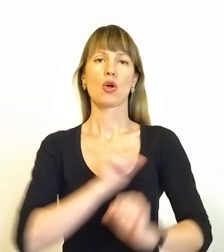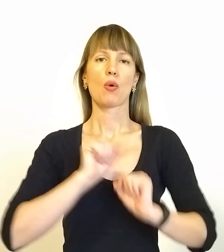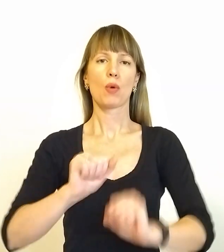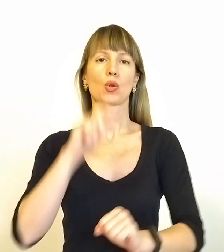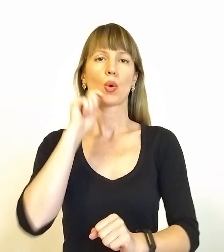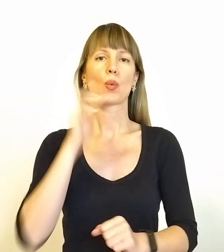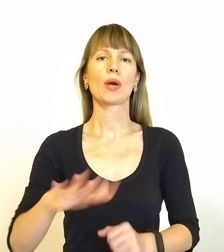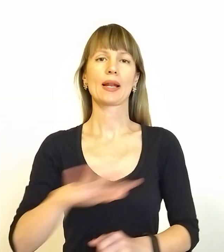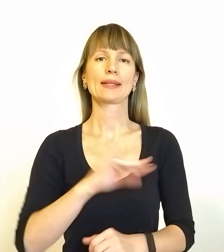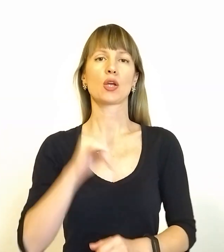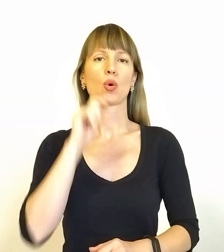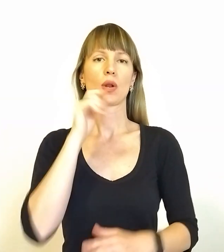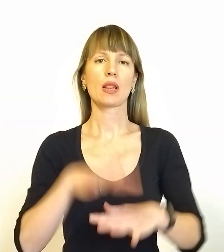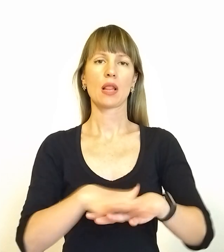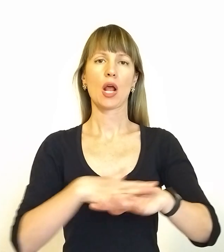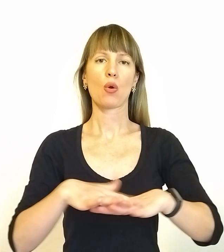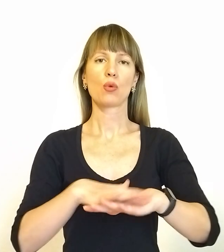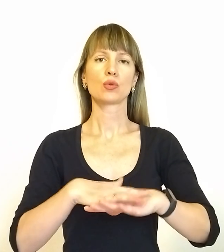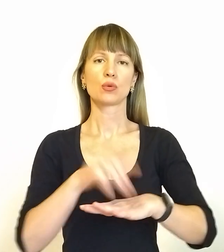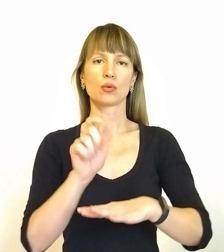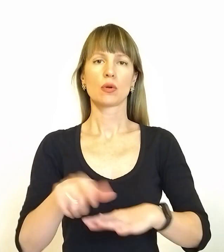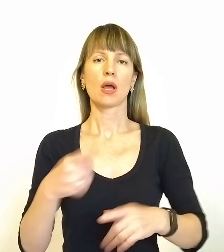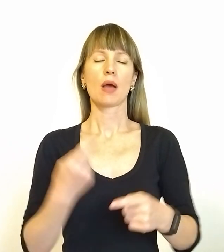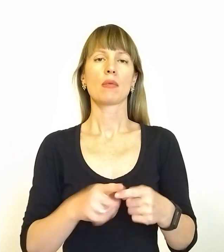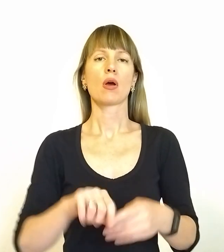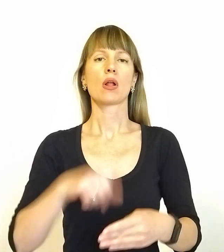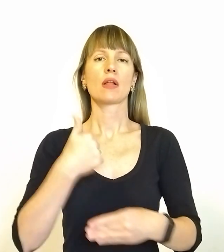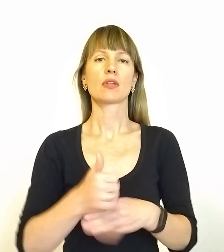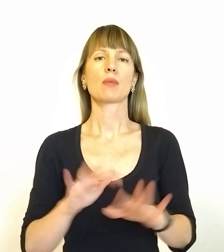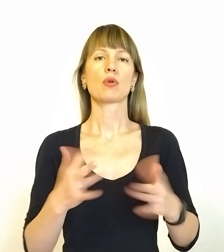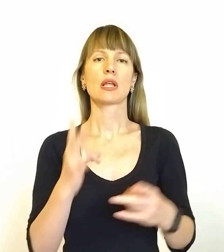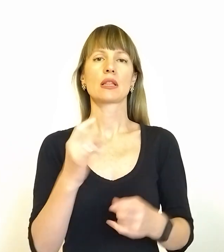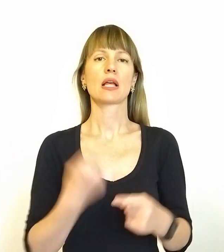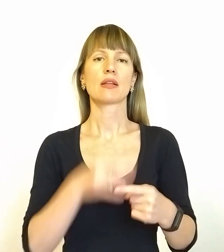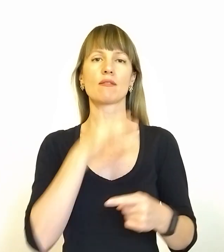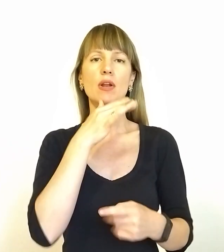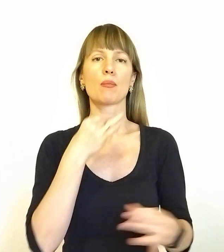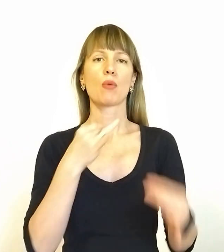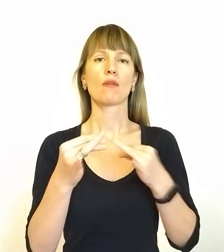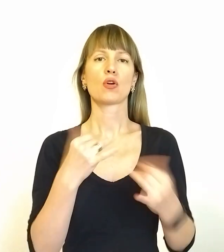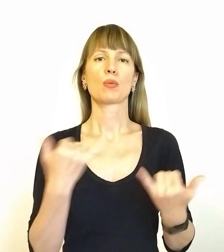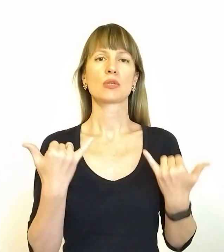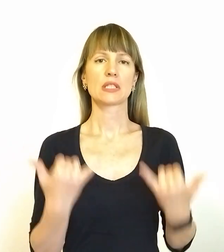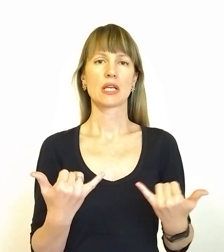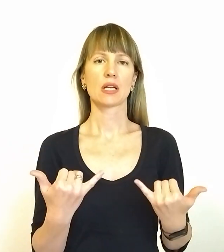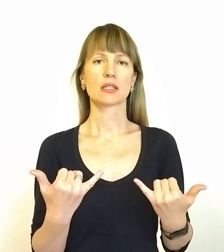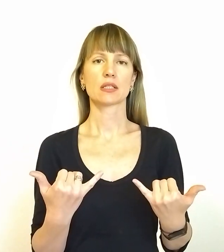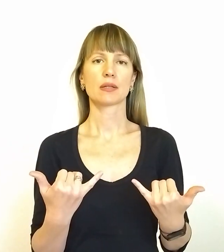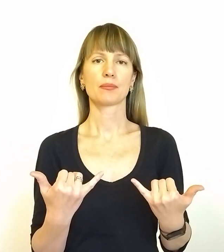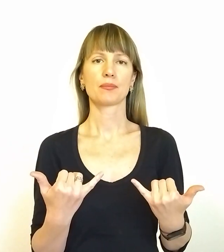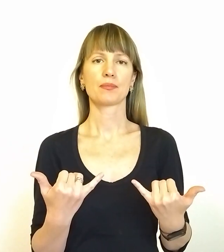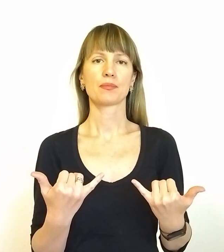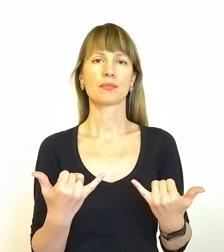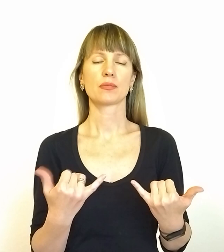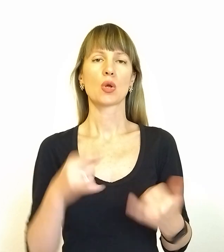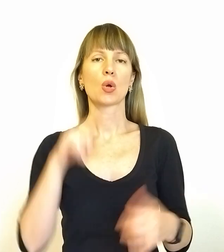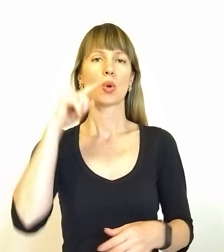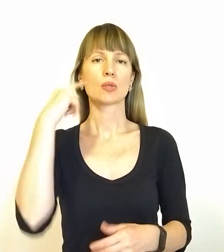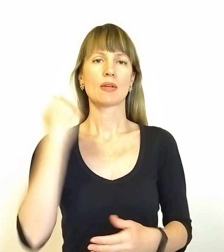України та українського народу. Отож, про головні події на цю годину поговоримо просто зараз. Російські війська